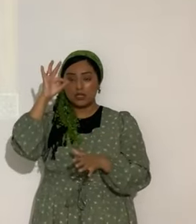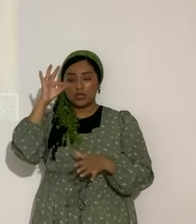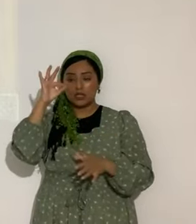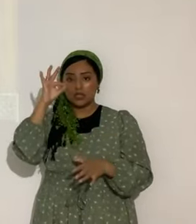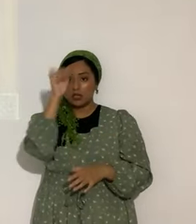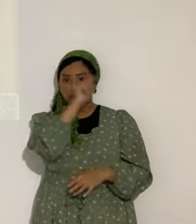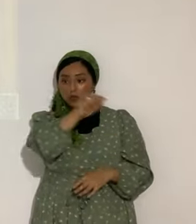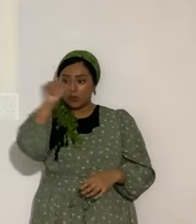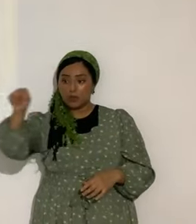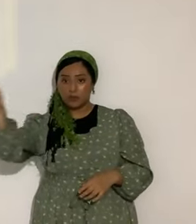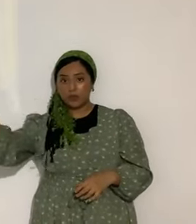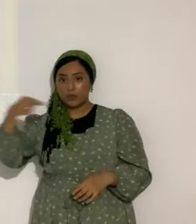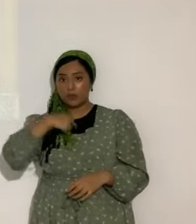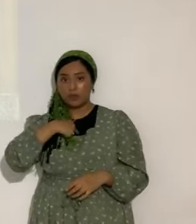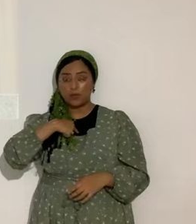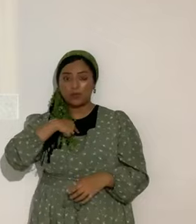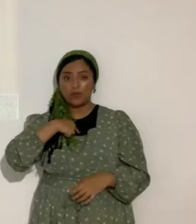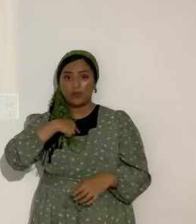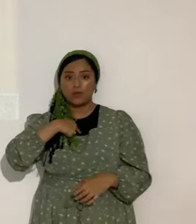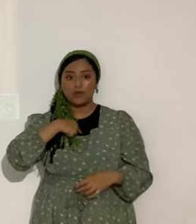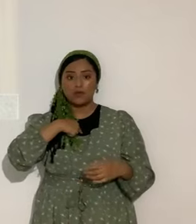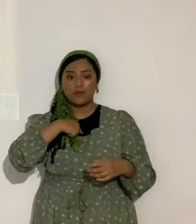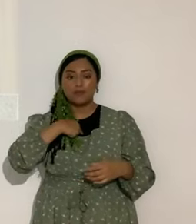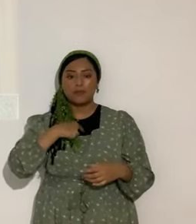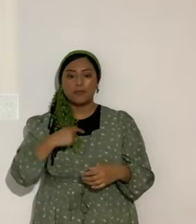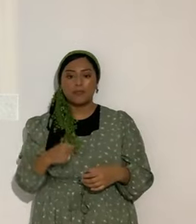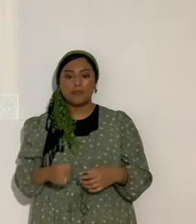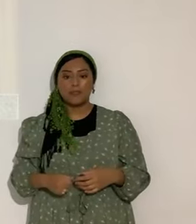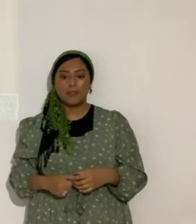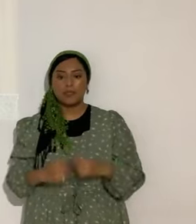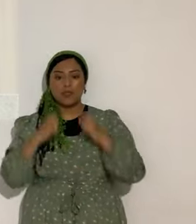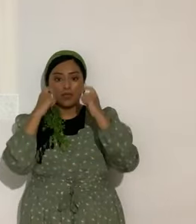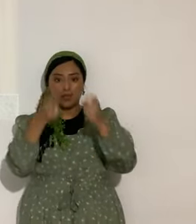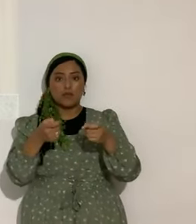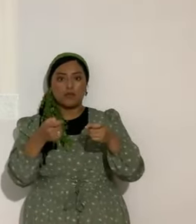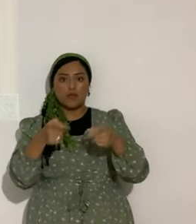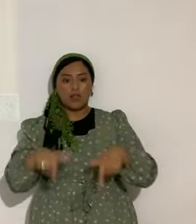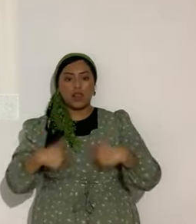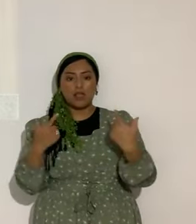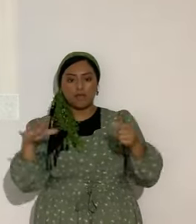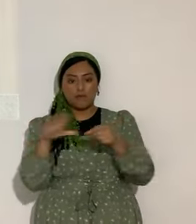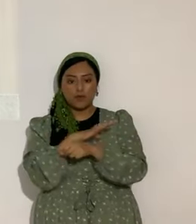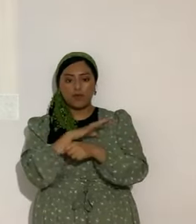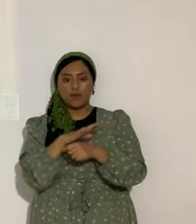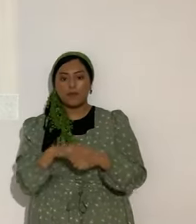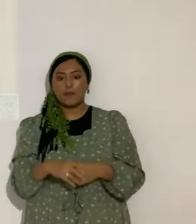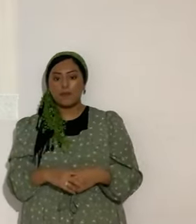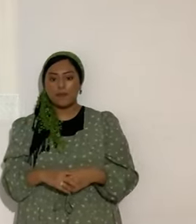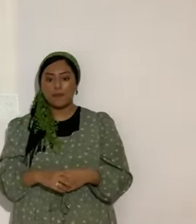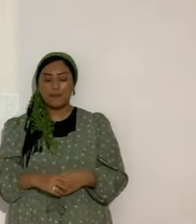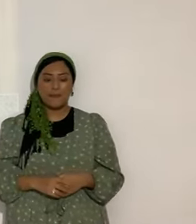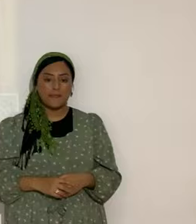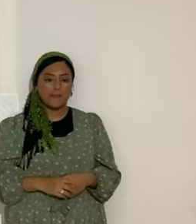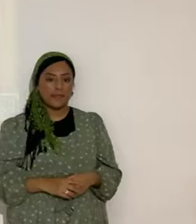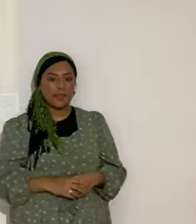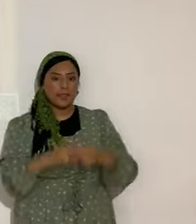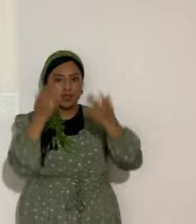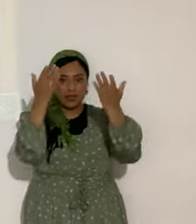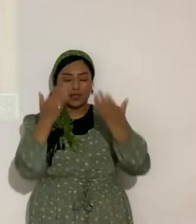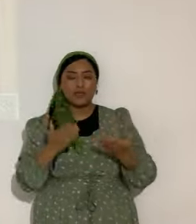apartó. ¿Sí? Te dio vida eterna por su sangre preciosa. Bendito de la vaca. Dios nos dio su bendita Torah para